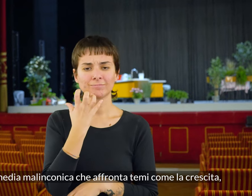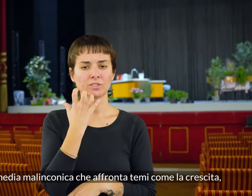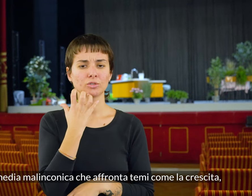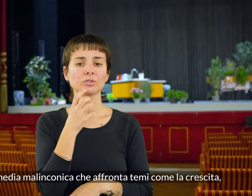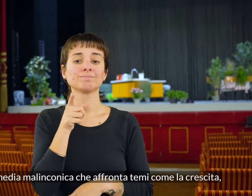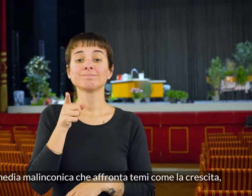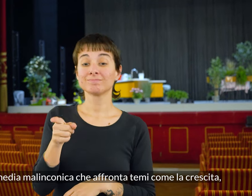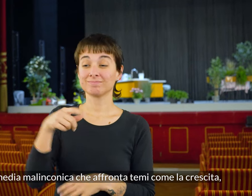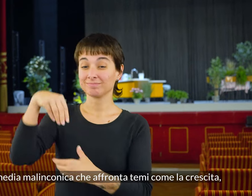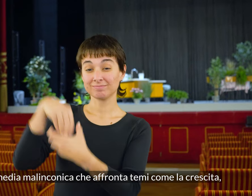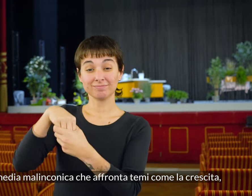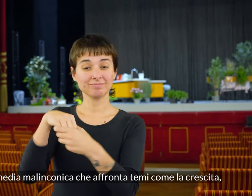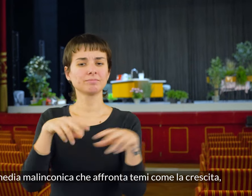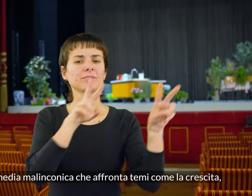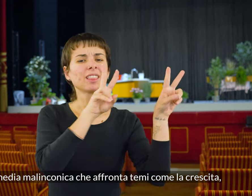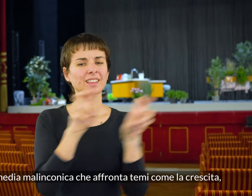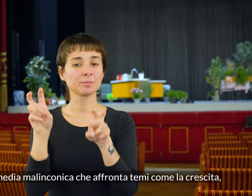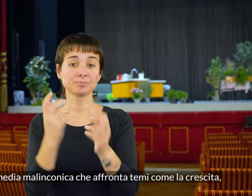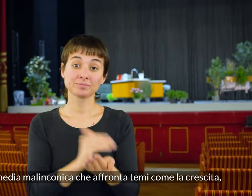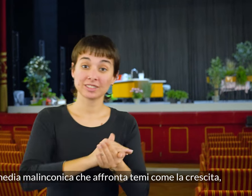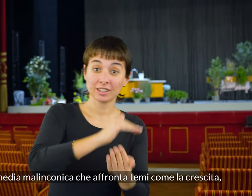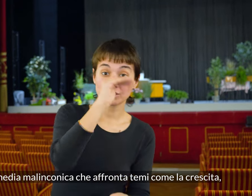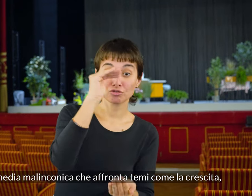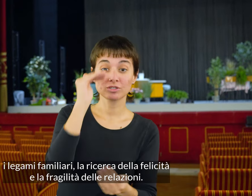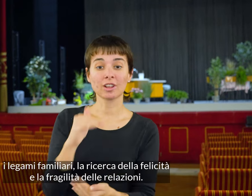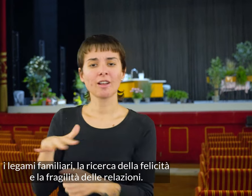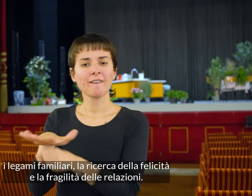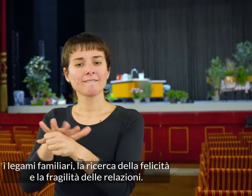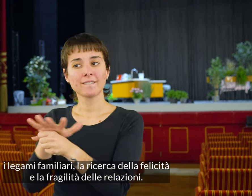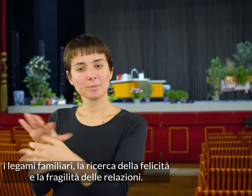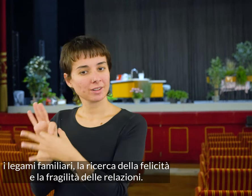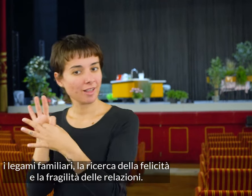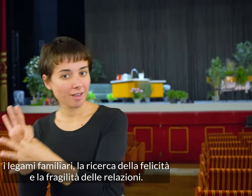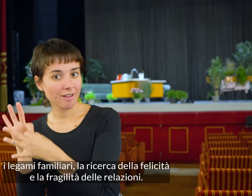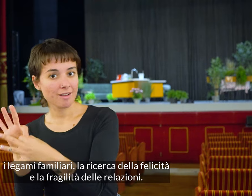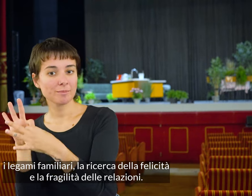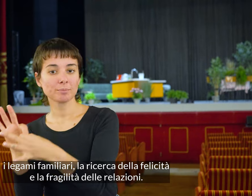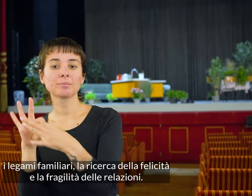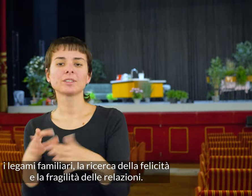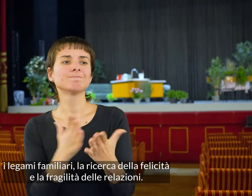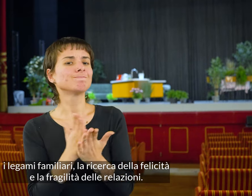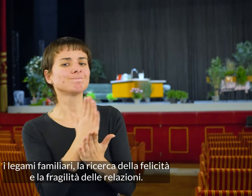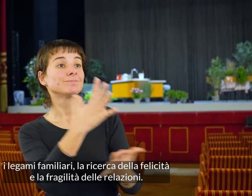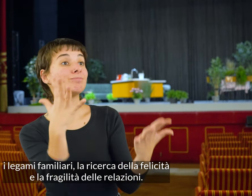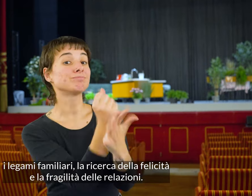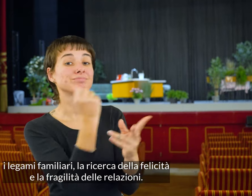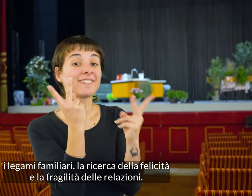malinconica che affronta temi come la crescita, i legami familiari, la ricerca della felicità